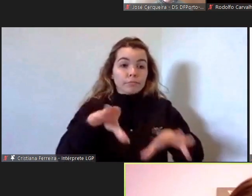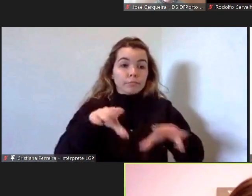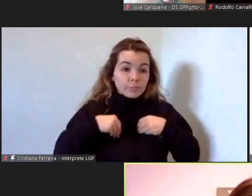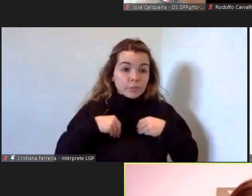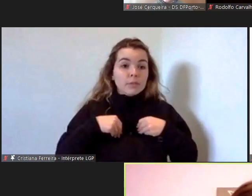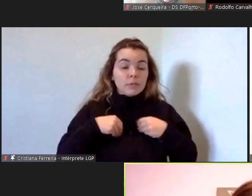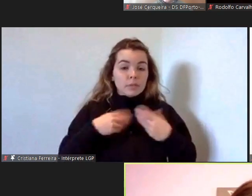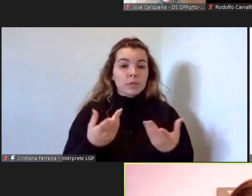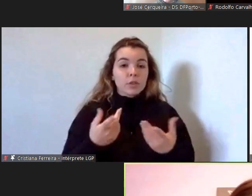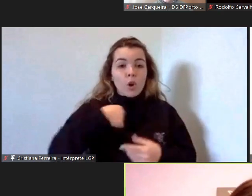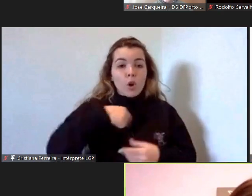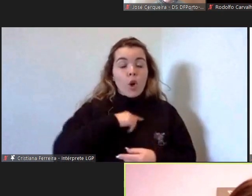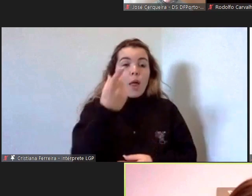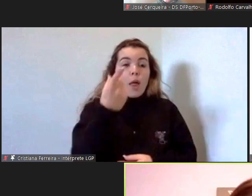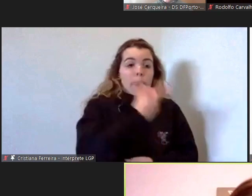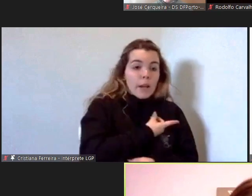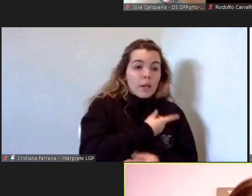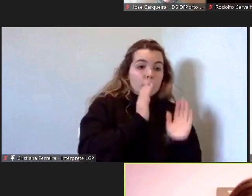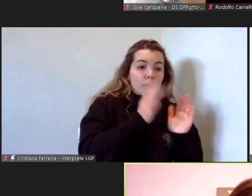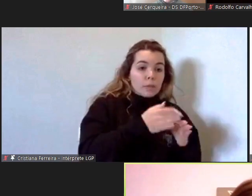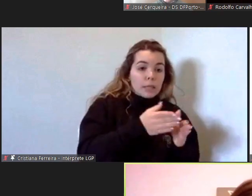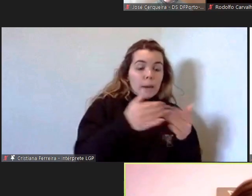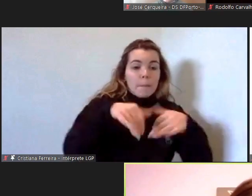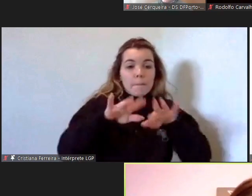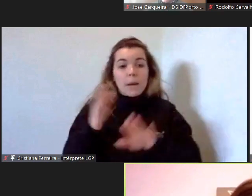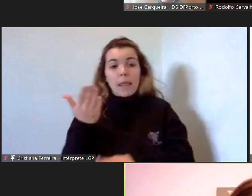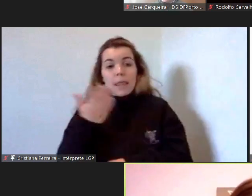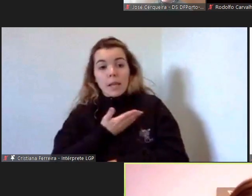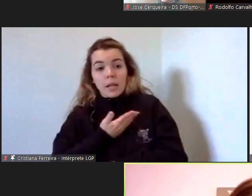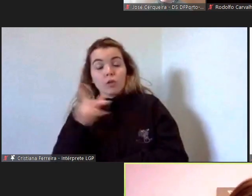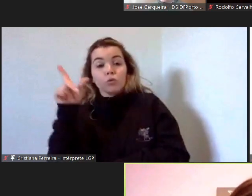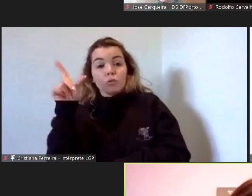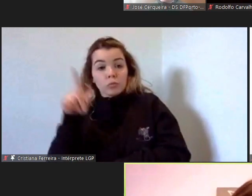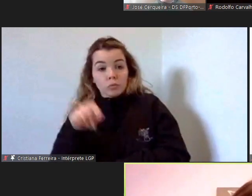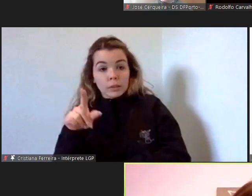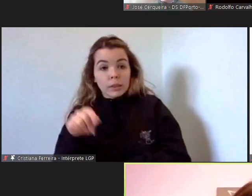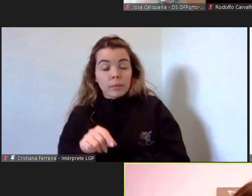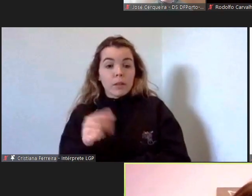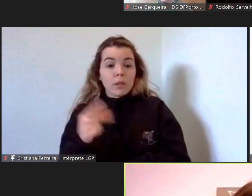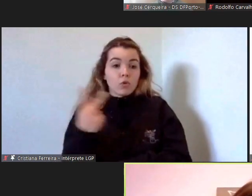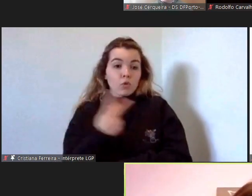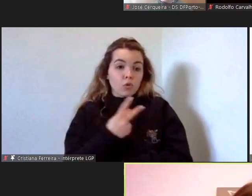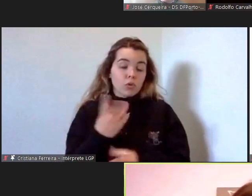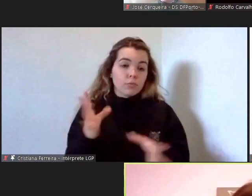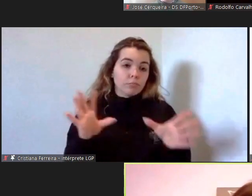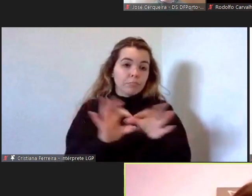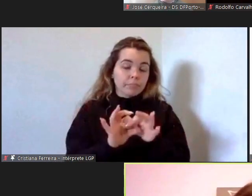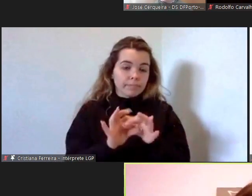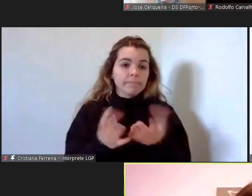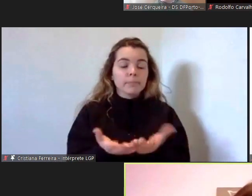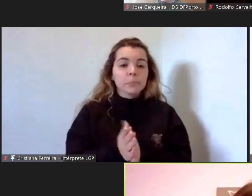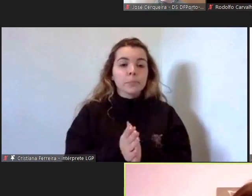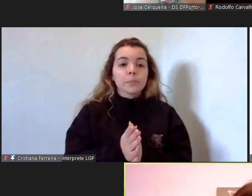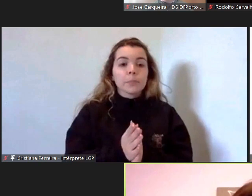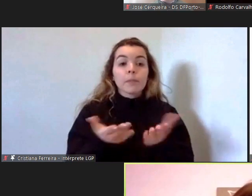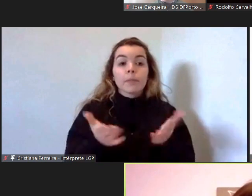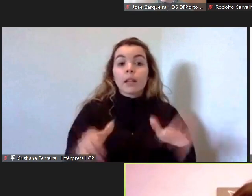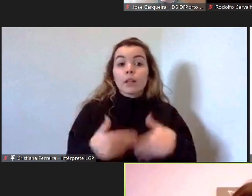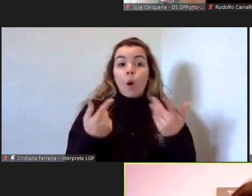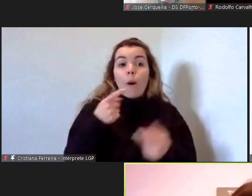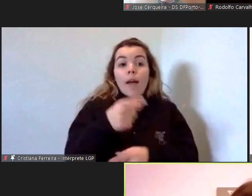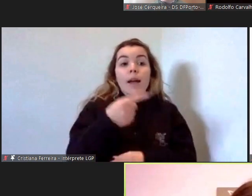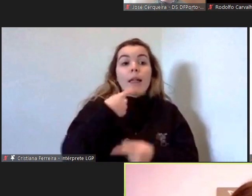deveres temos a responsabilidade de cumprir os nossos deveres e que essa linguagem seja